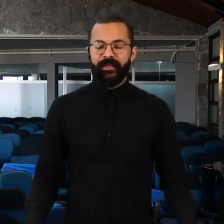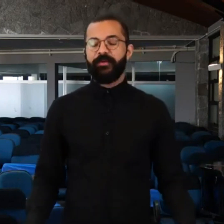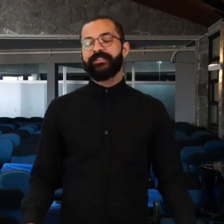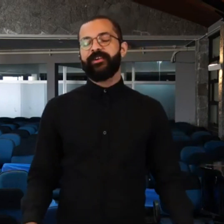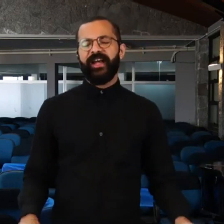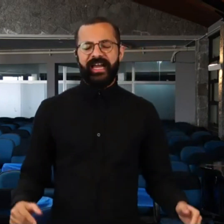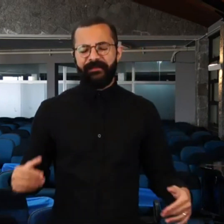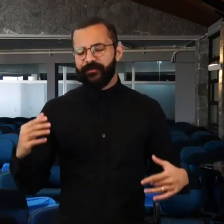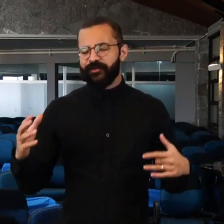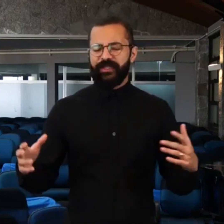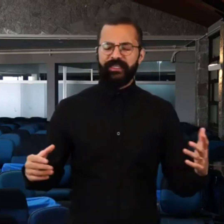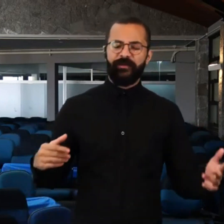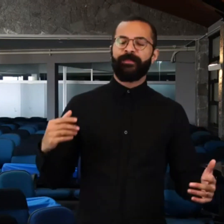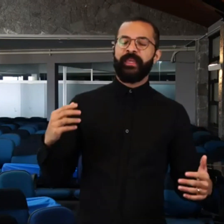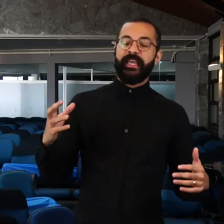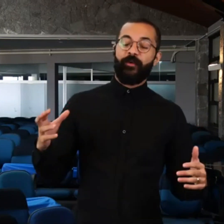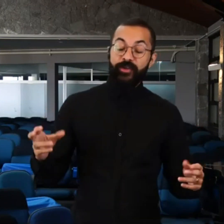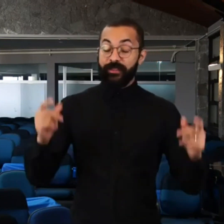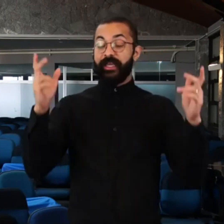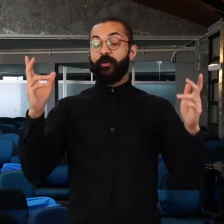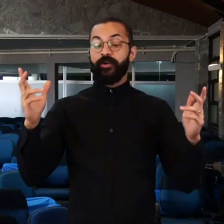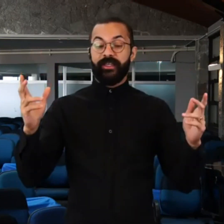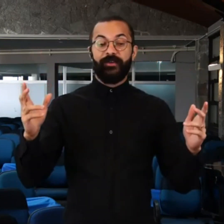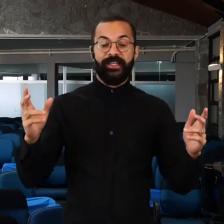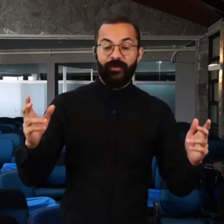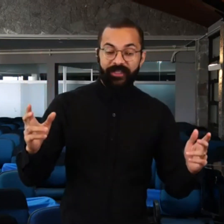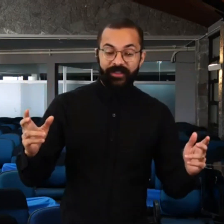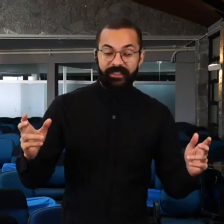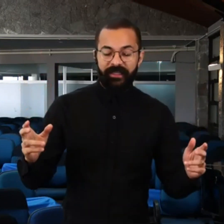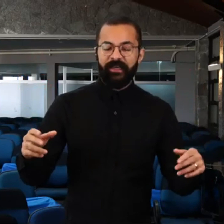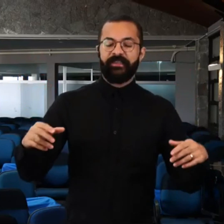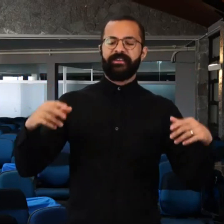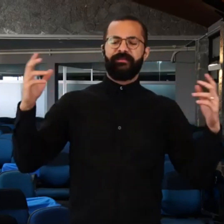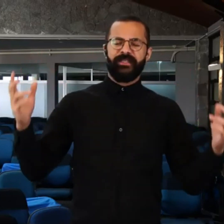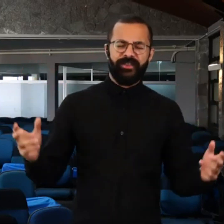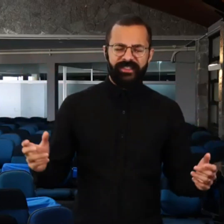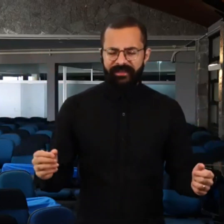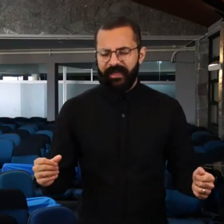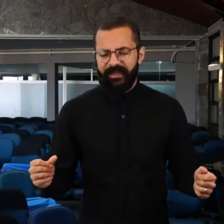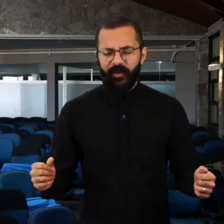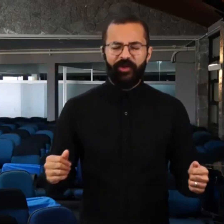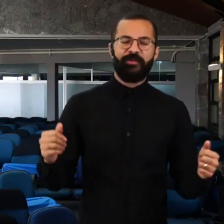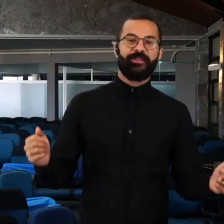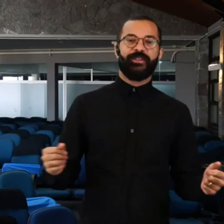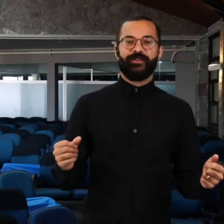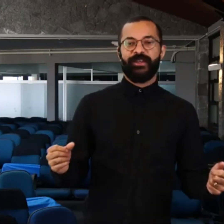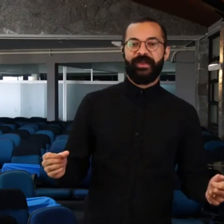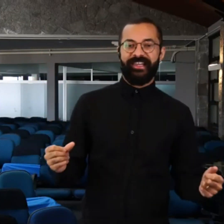e comecei a orar, e meio dormindo. E aí quando eu me dei conta, eu estava orando assim. Senhor, abençoe esse alimento, em nome de Jesus, amém.